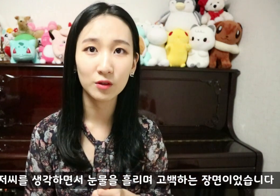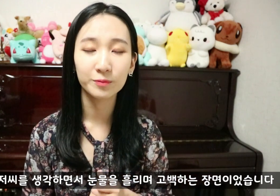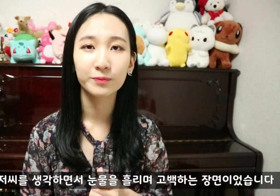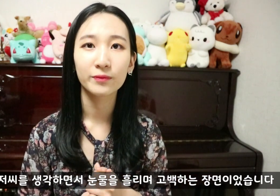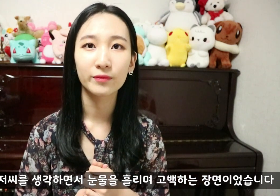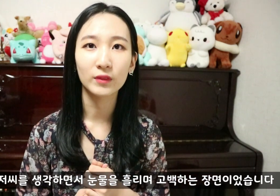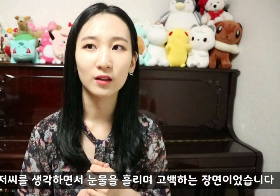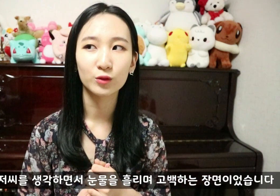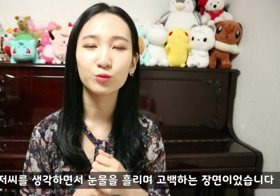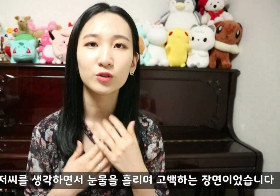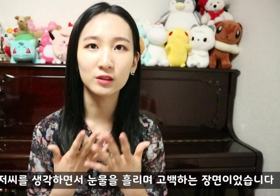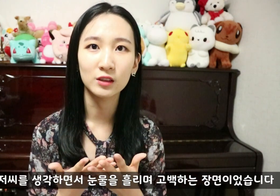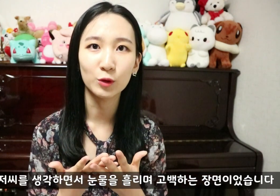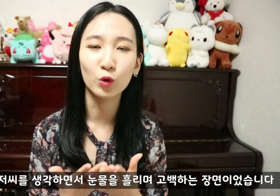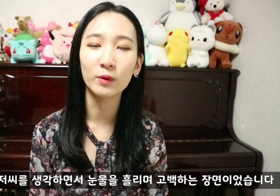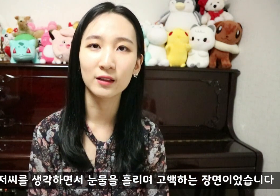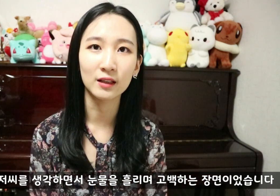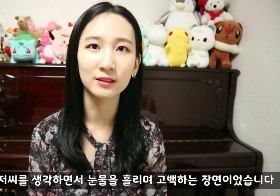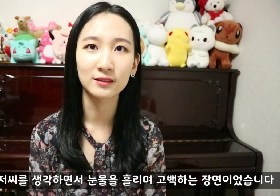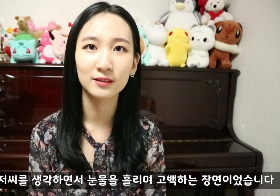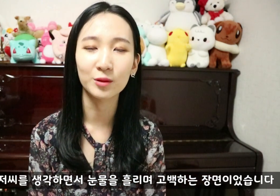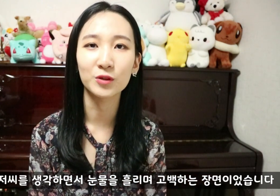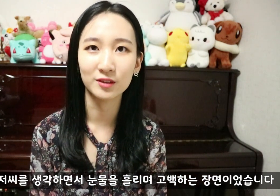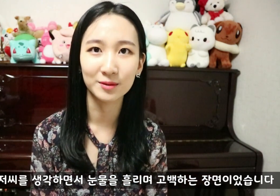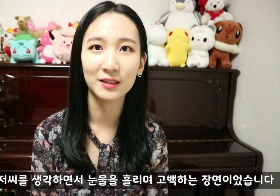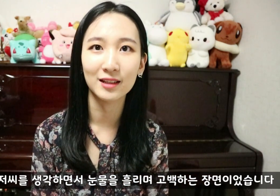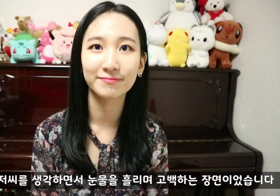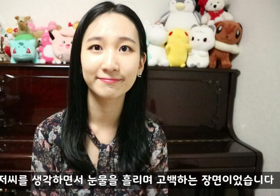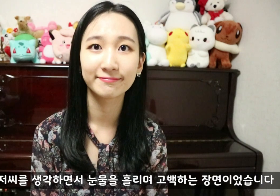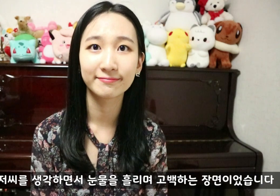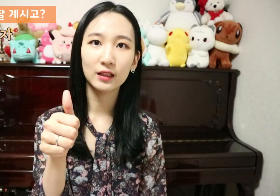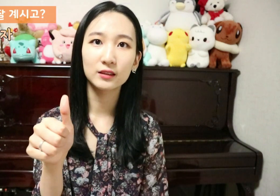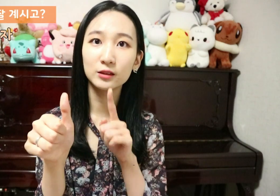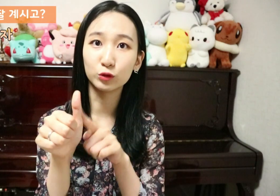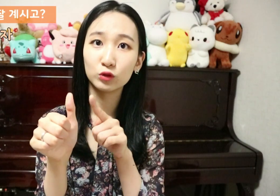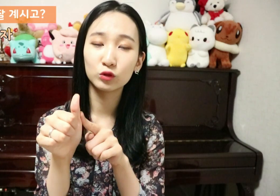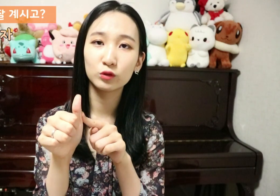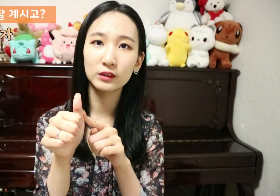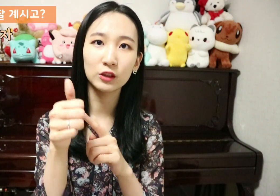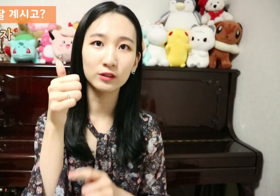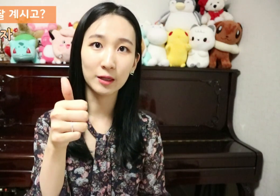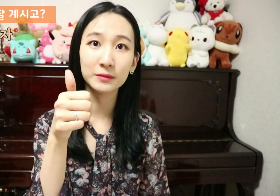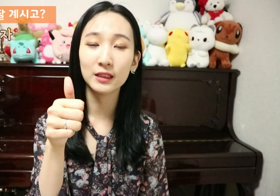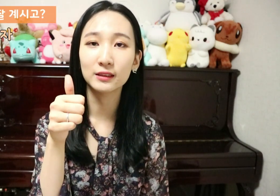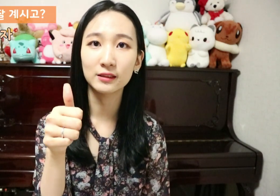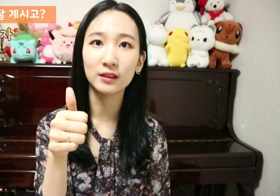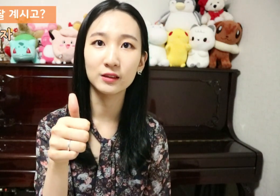눈물을 흘리며 고백을 하는 장면이었습니다 그분 이건 남자를 뜻하는